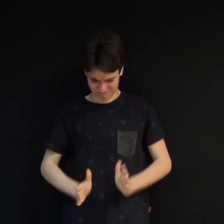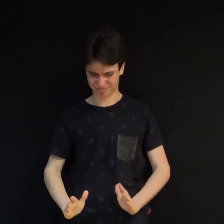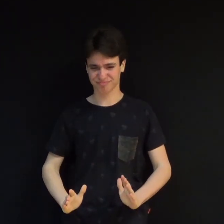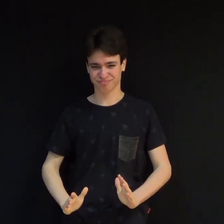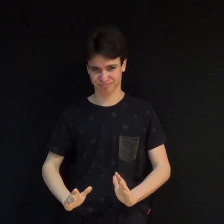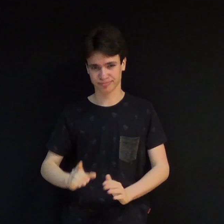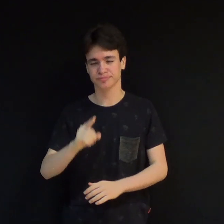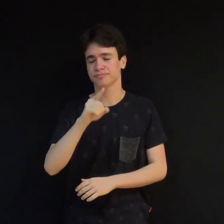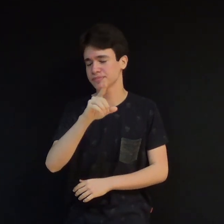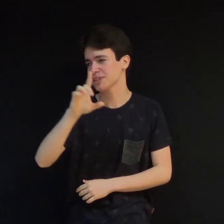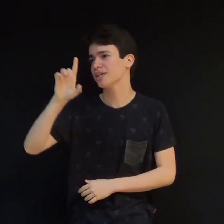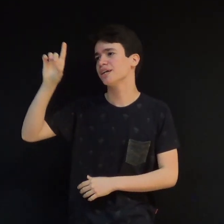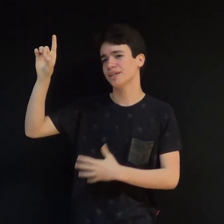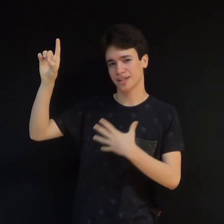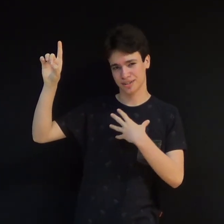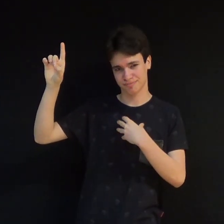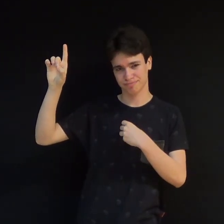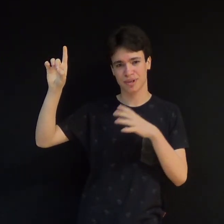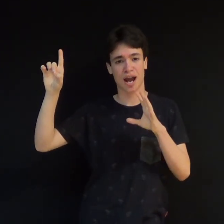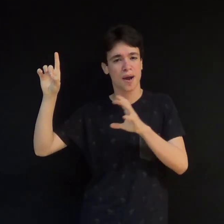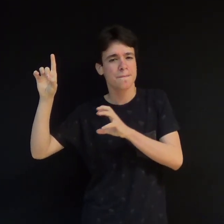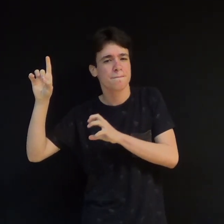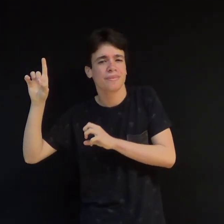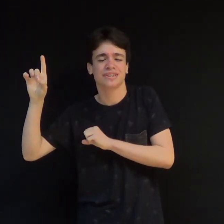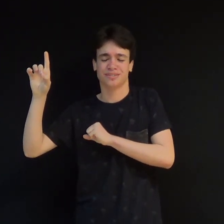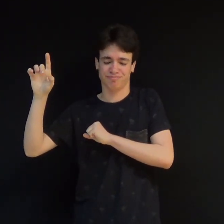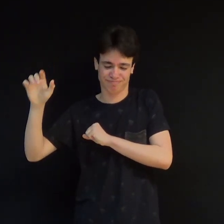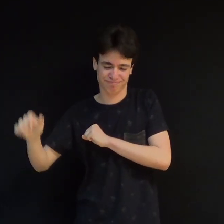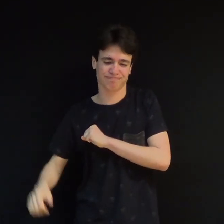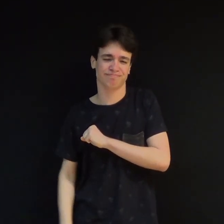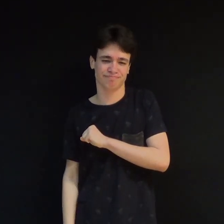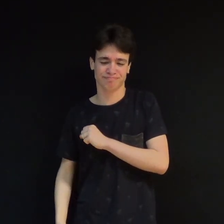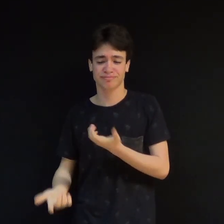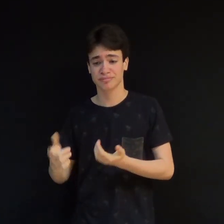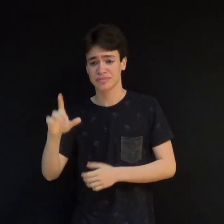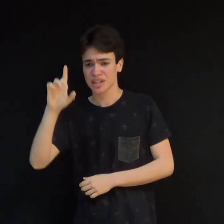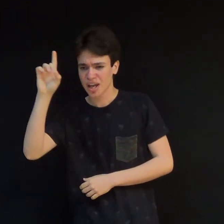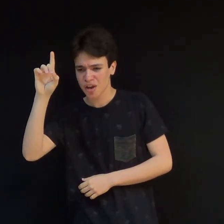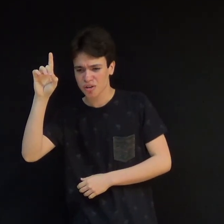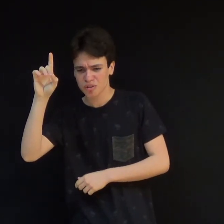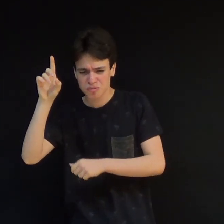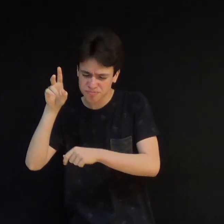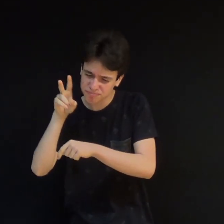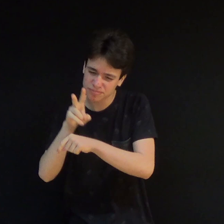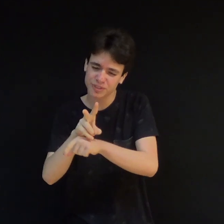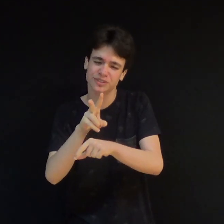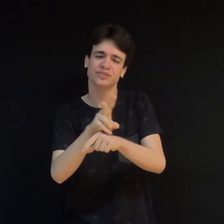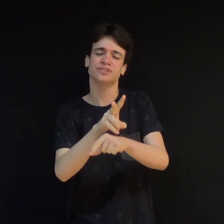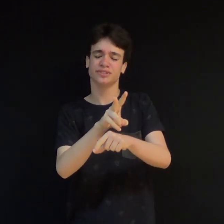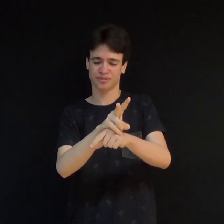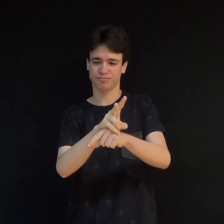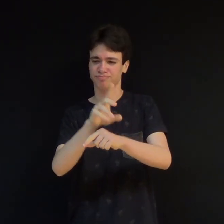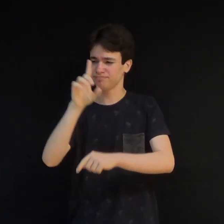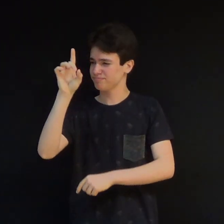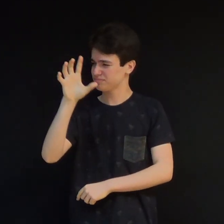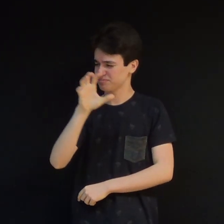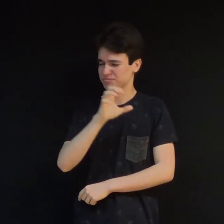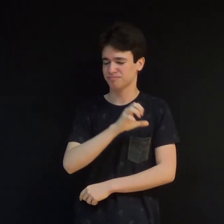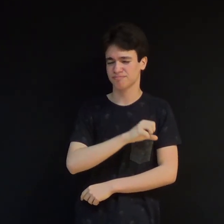amado do Senhor. Sabendo desse Deus amoroso que está olhando para nós, não se preocupe com as coisas que você tem